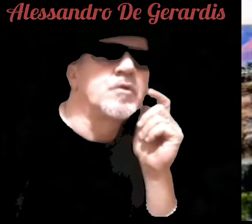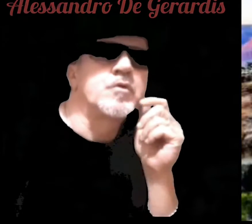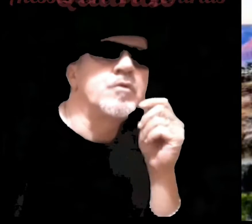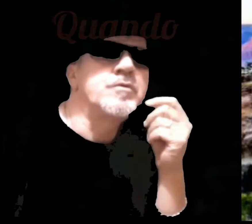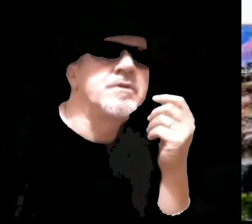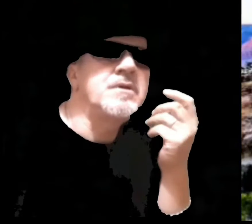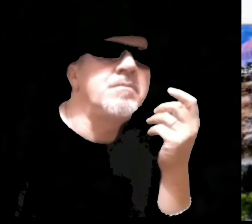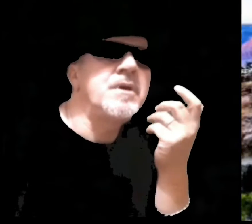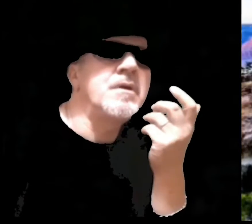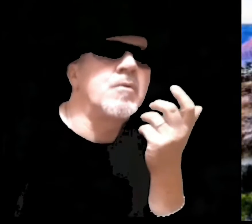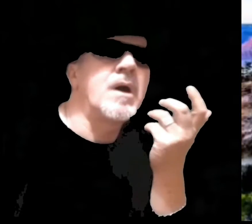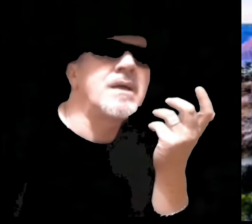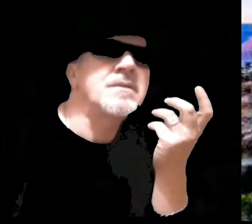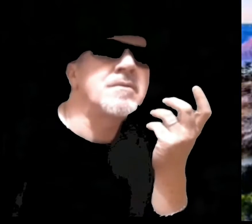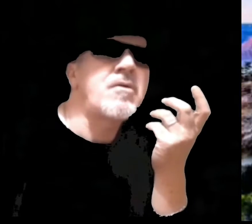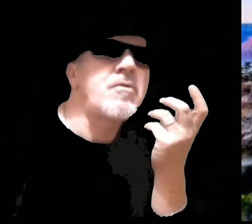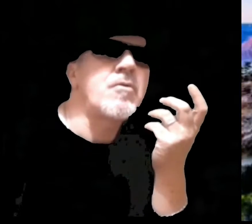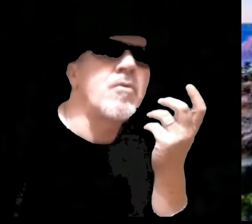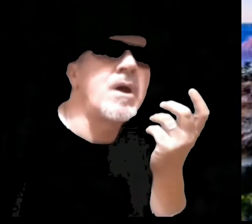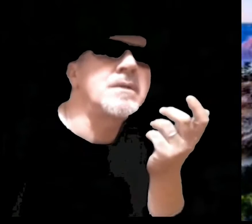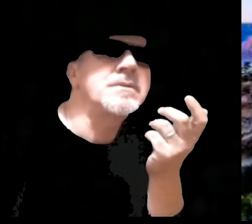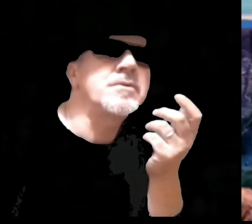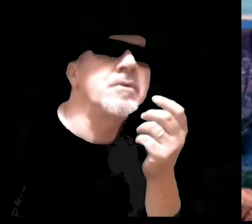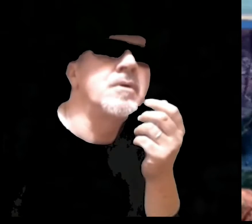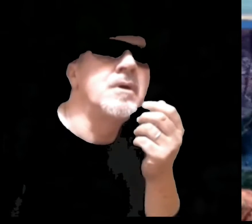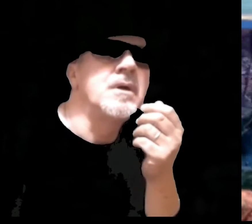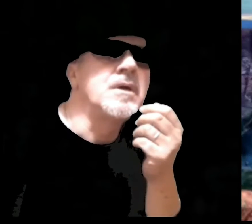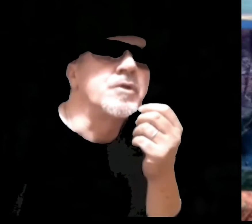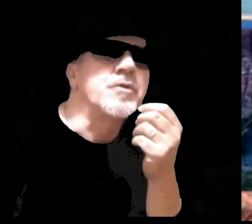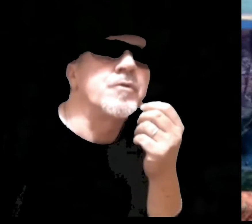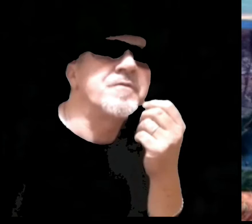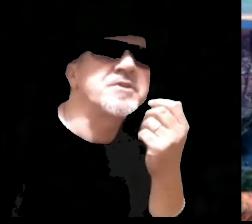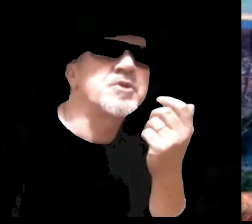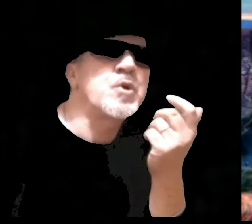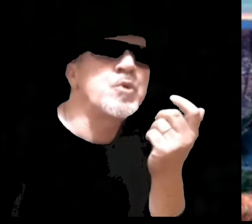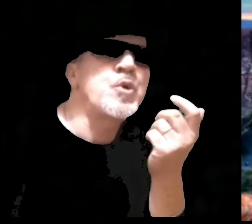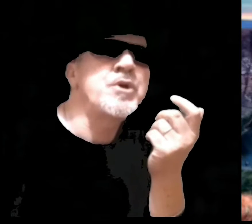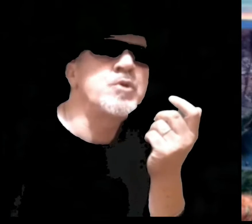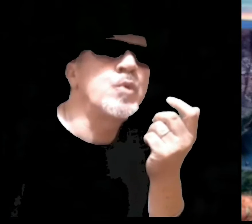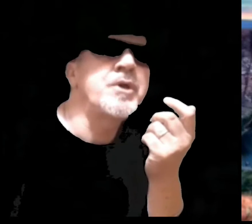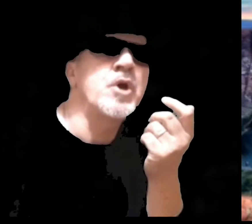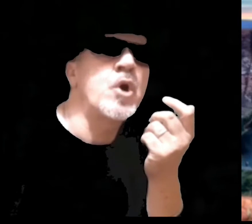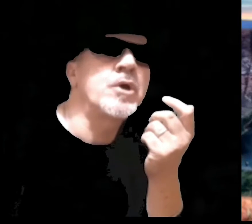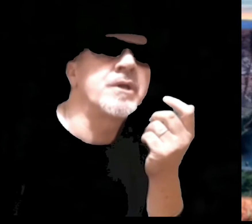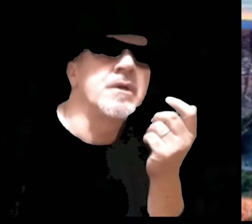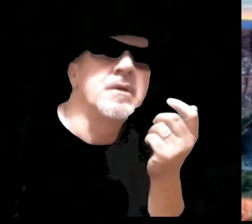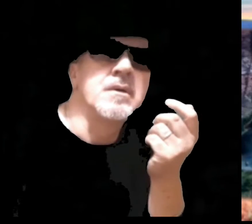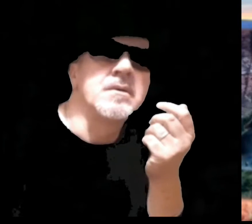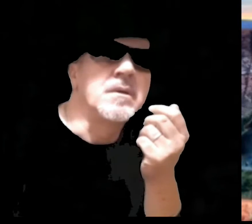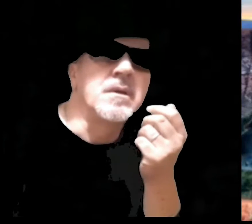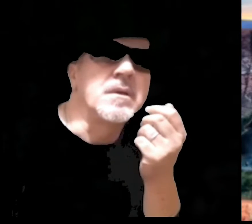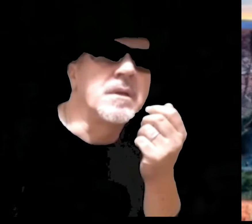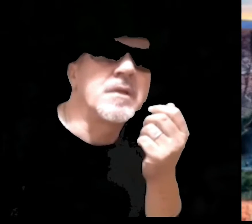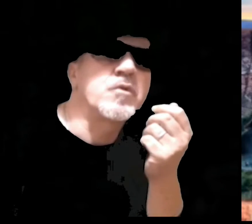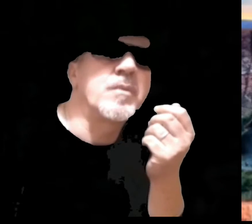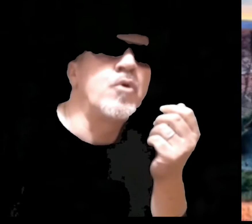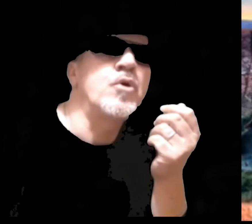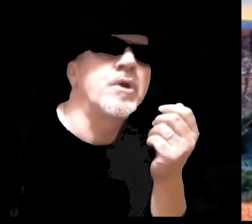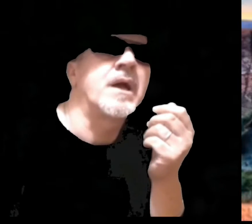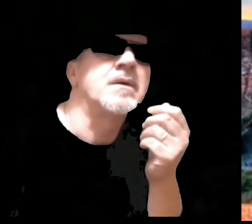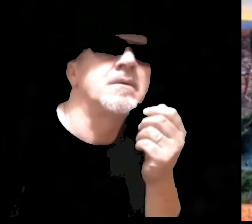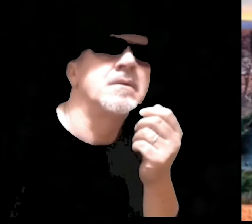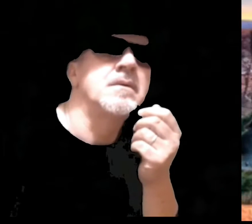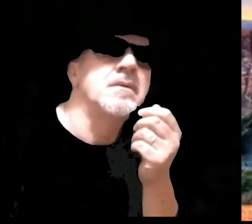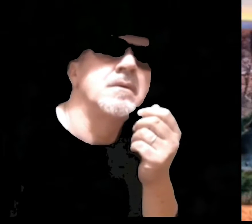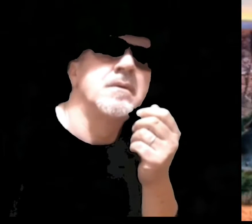Tu dimmi quando, quando, dove sono i tuoi occhi e la tua